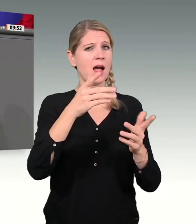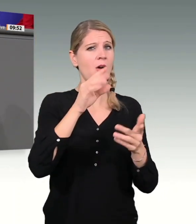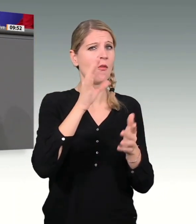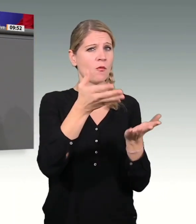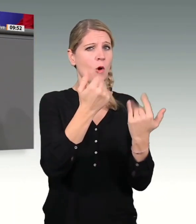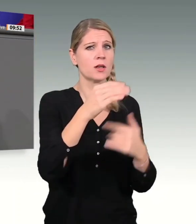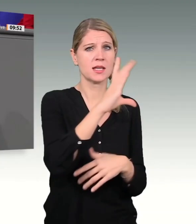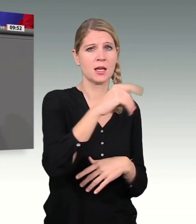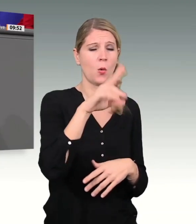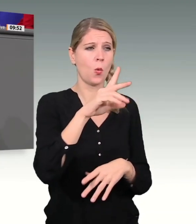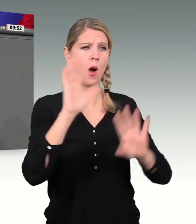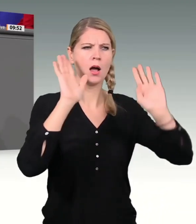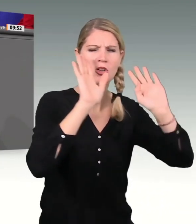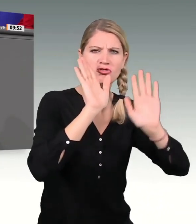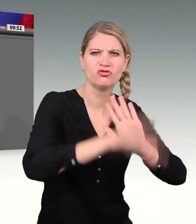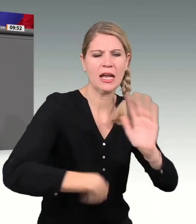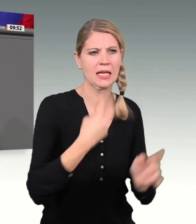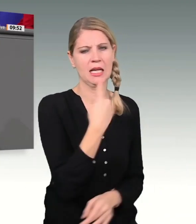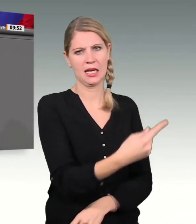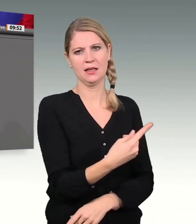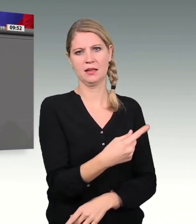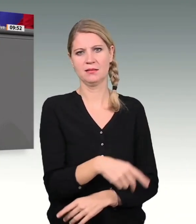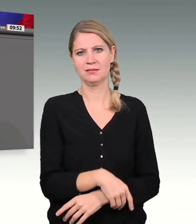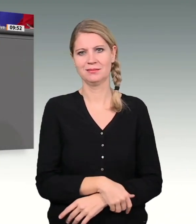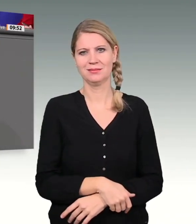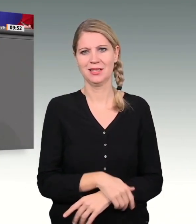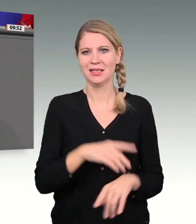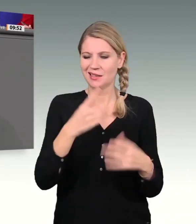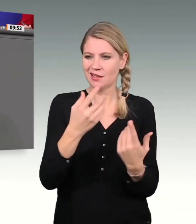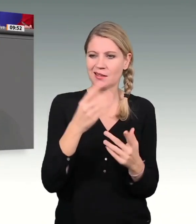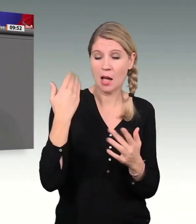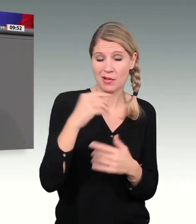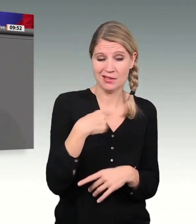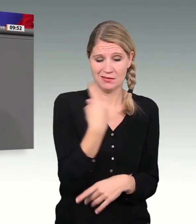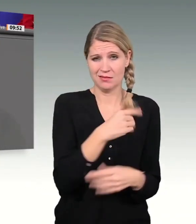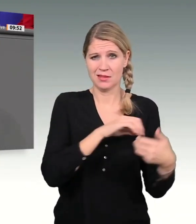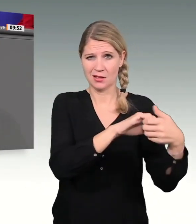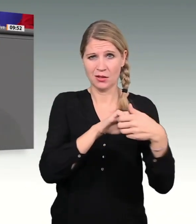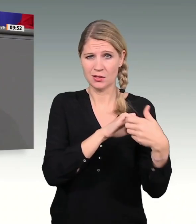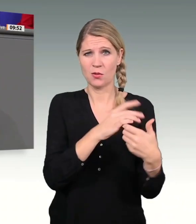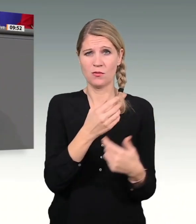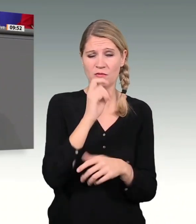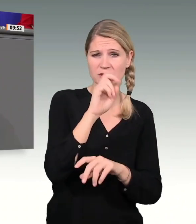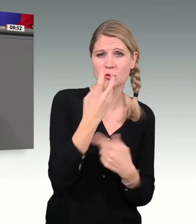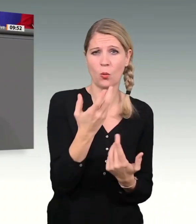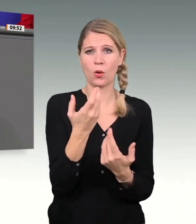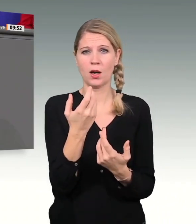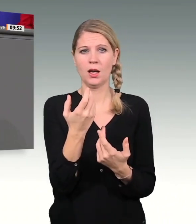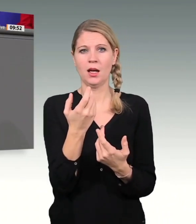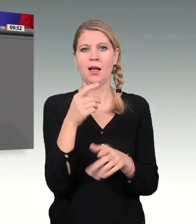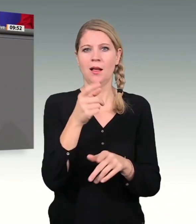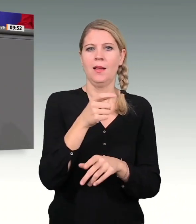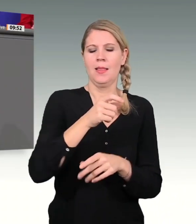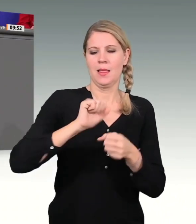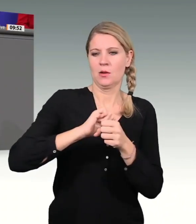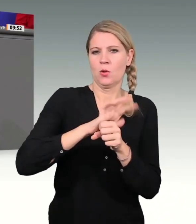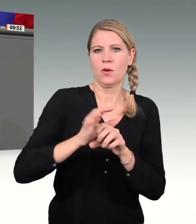und seinen Menschen durch die Corona-Pandemie zu helfen. Und die Corona-Pandemie hat uns seit Anfang vergangenen